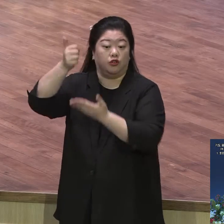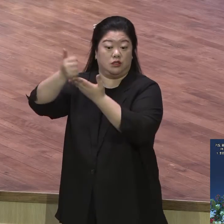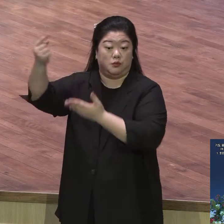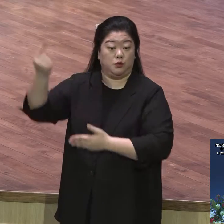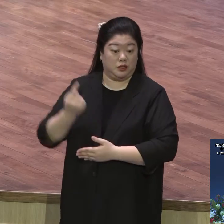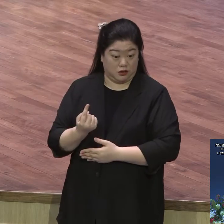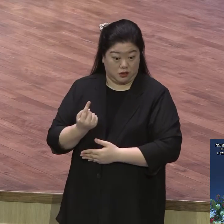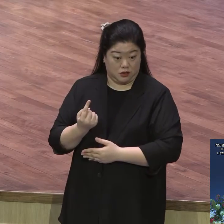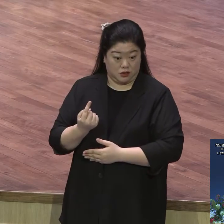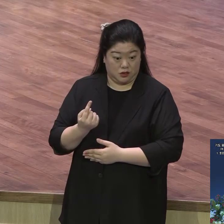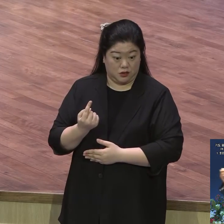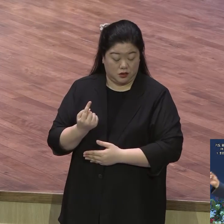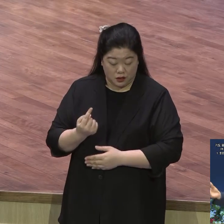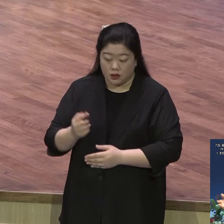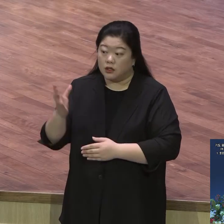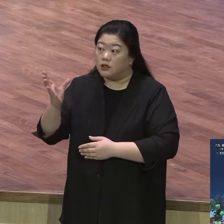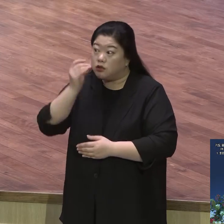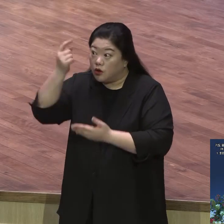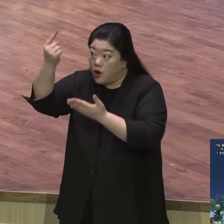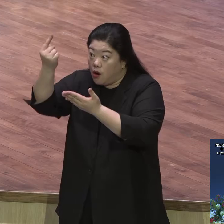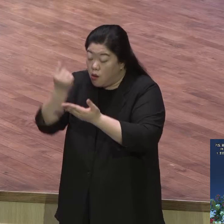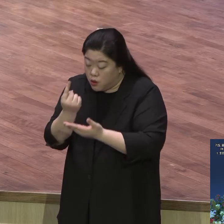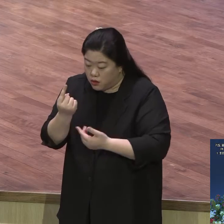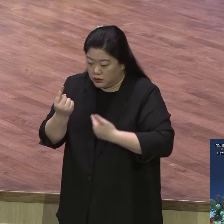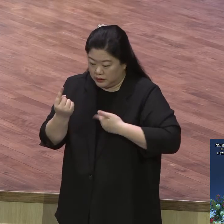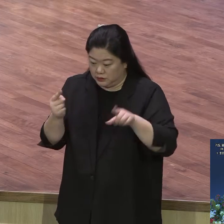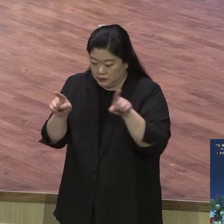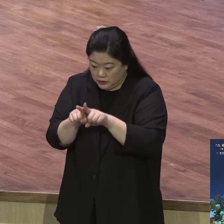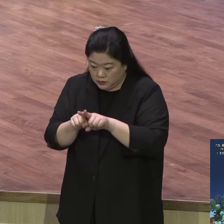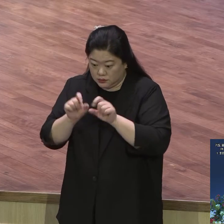내가 하지 못할 것이다 우리가 예수님 못한 거 하고 있잖아요